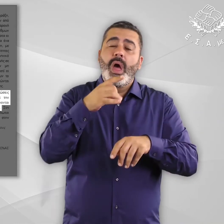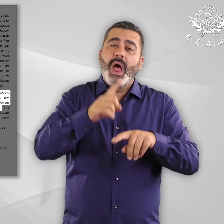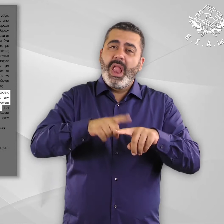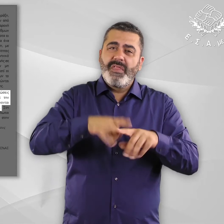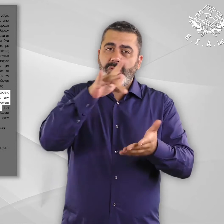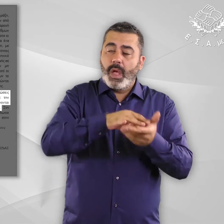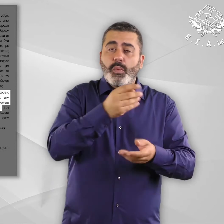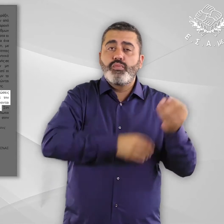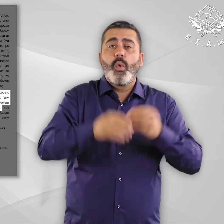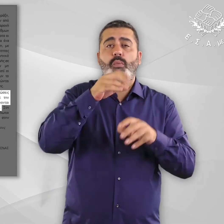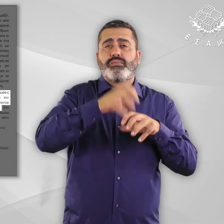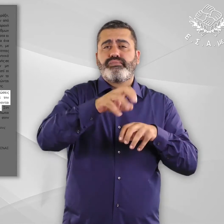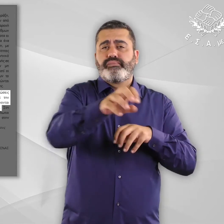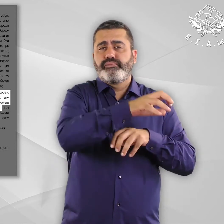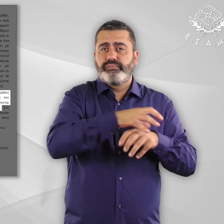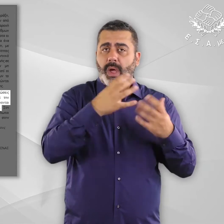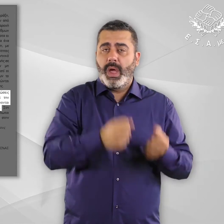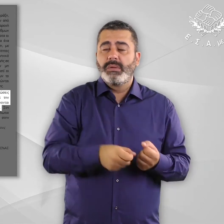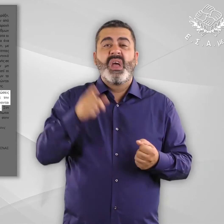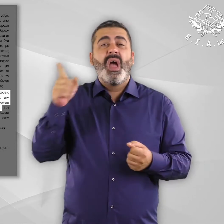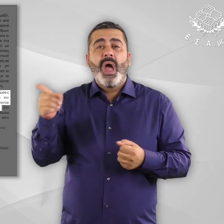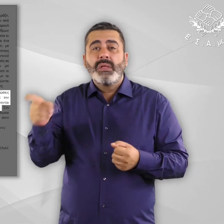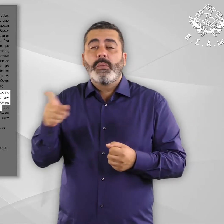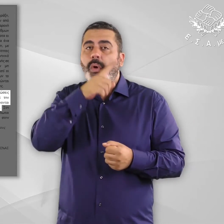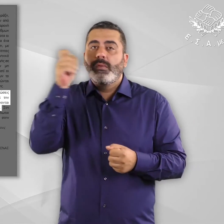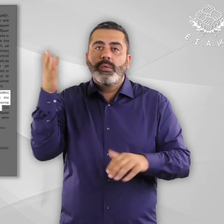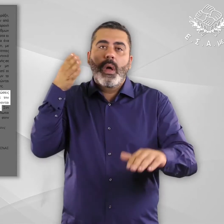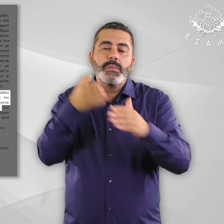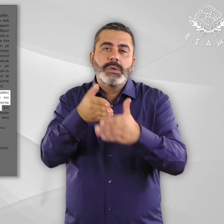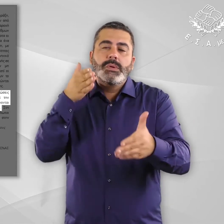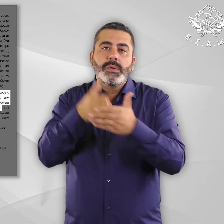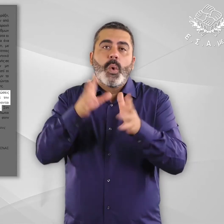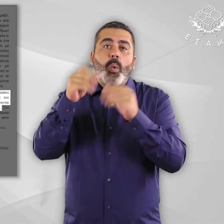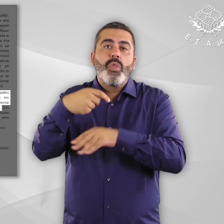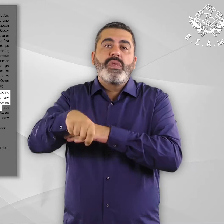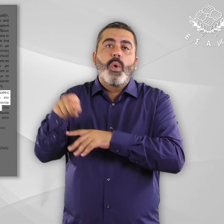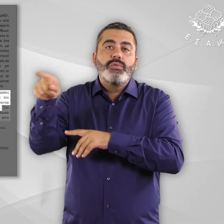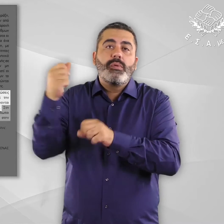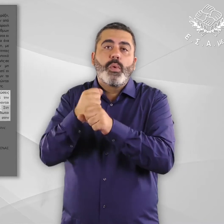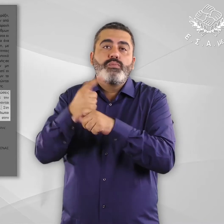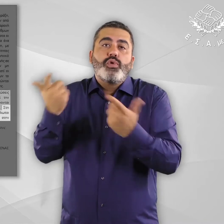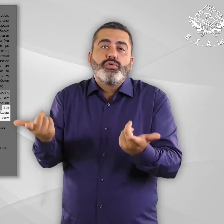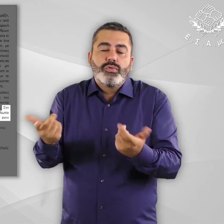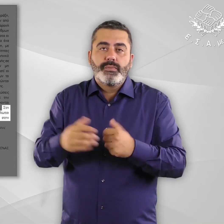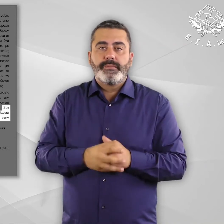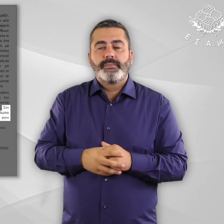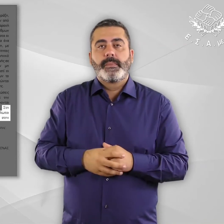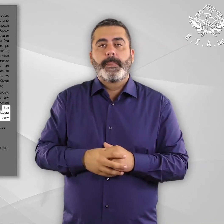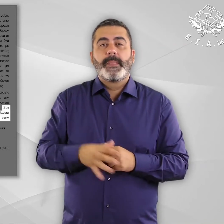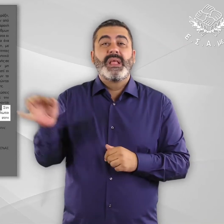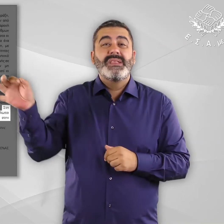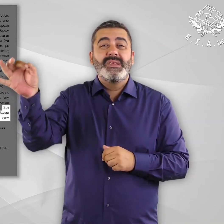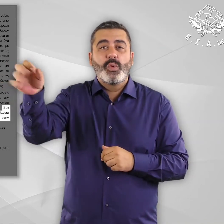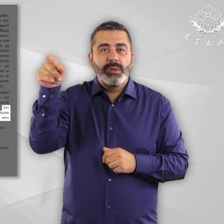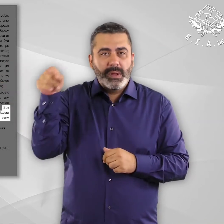Ελλάδα, και κατά συνέπεια διαπιστώνονται μεγαλύτερες δυσκολίες πρόσβασης σε νομική στήριξη. Στην ισιωτική χώρα